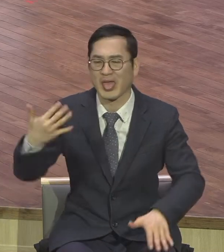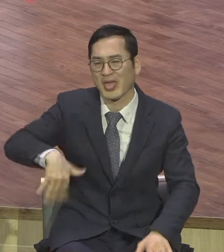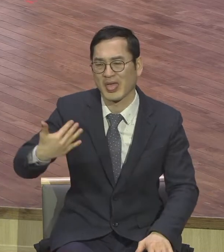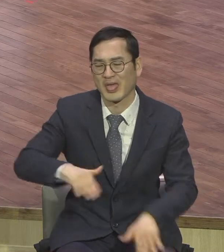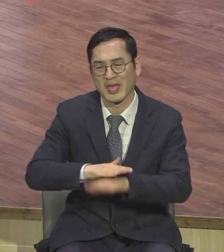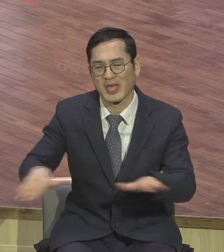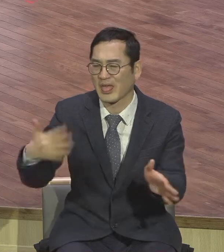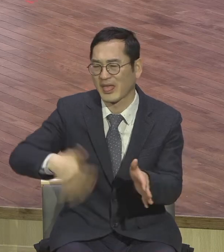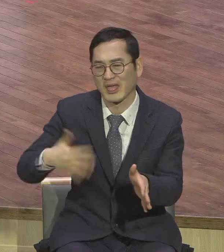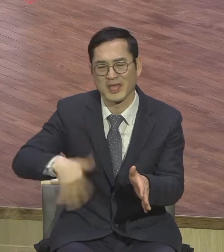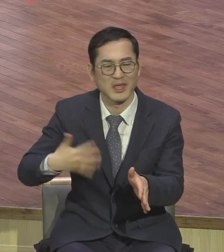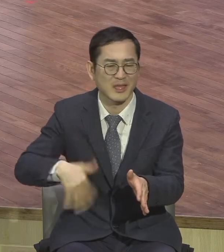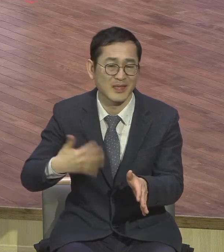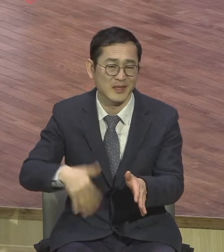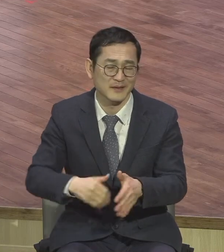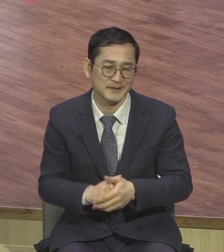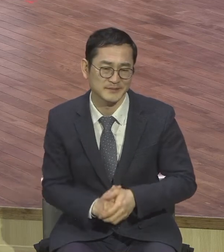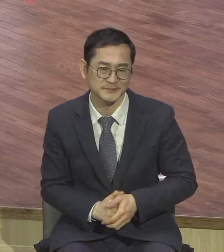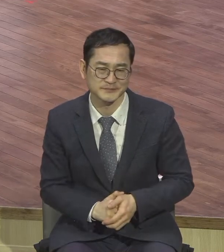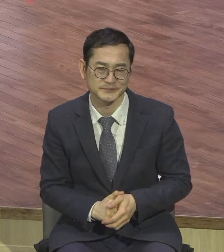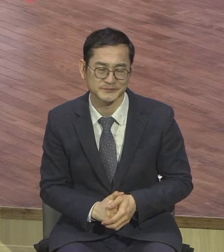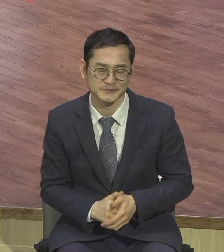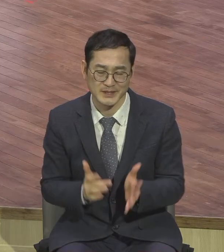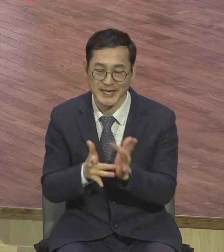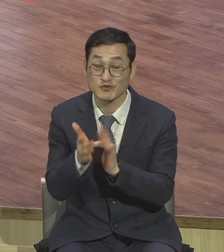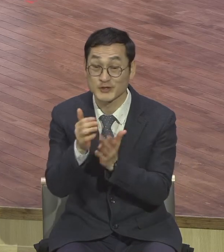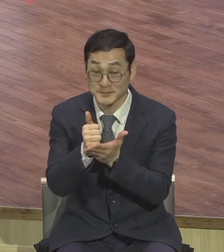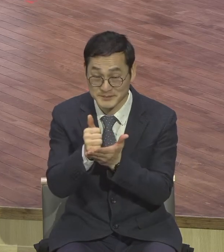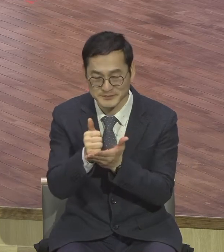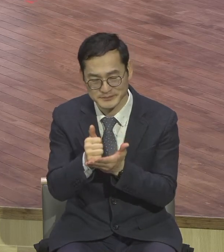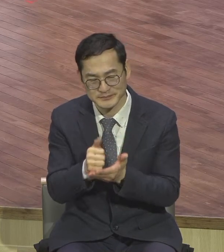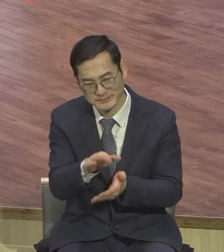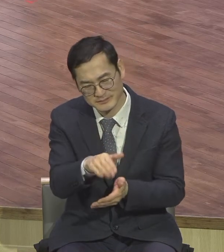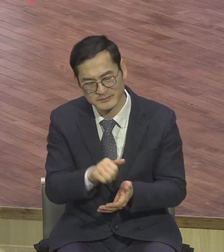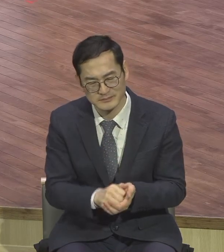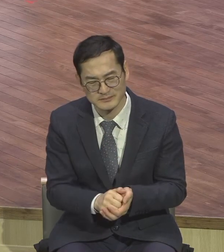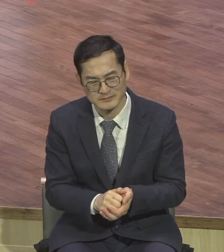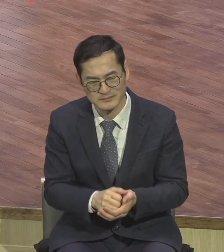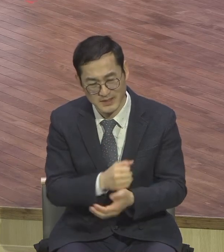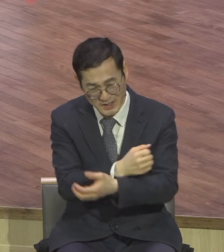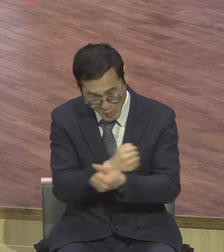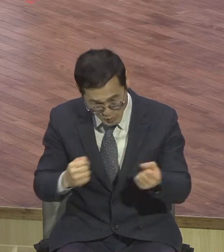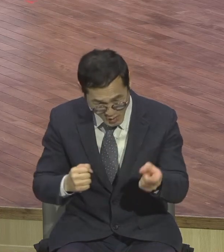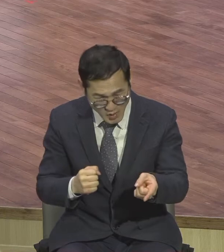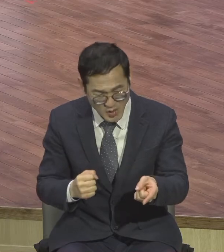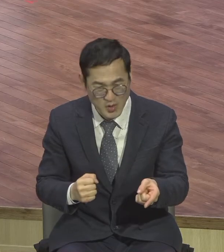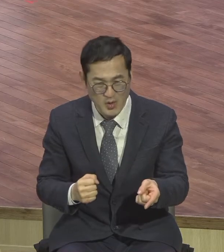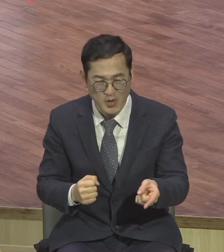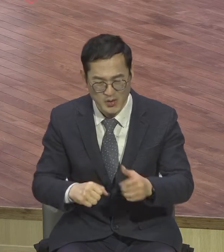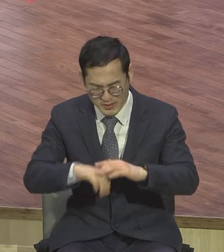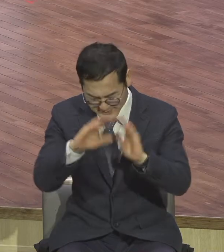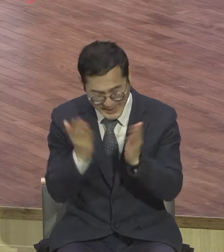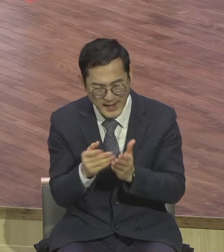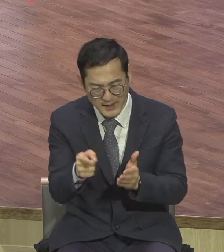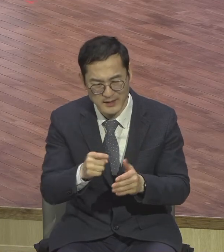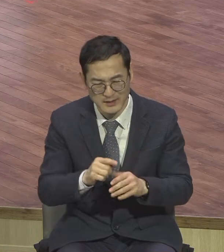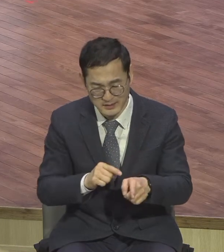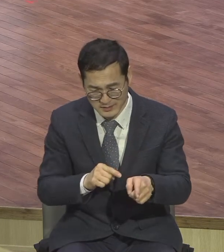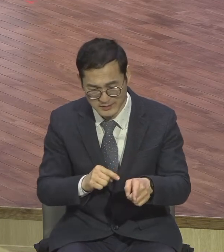본문을 통해서 이것을 모여 이런 모든 것 뛰어넘어라 뛰어넘어라 자동심